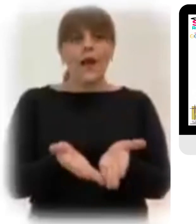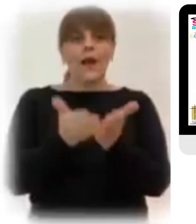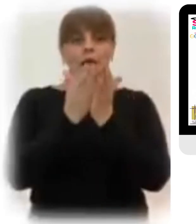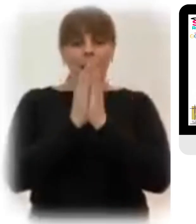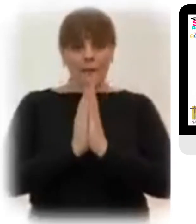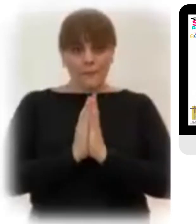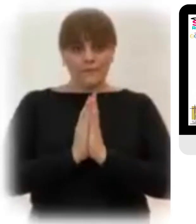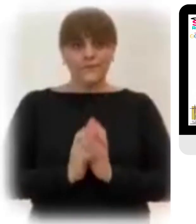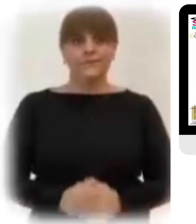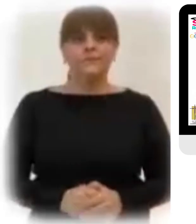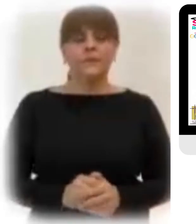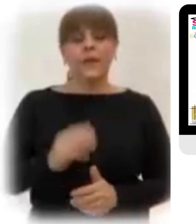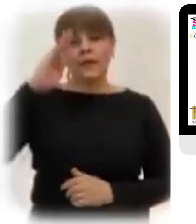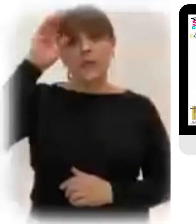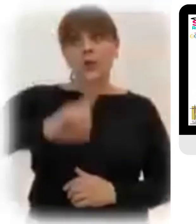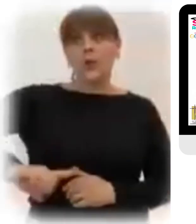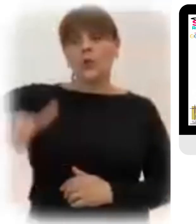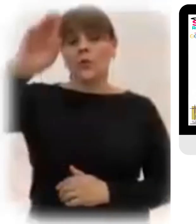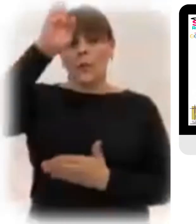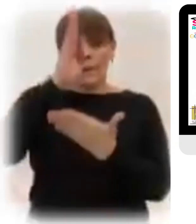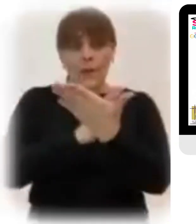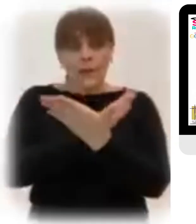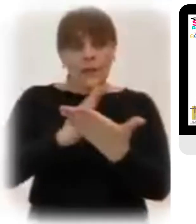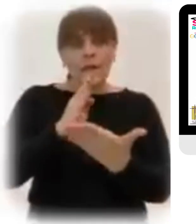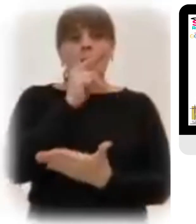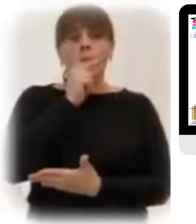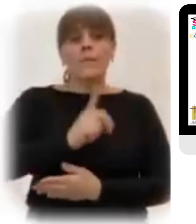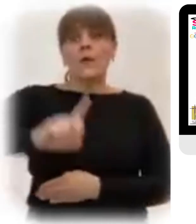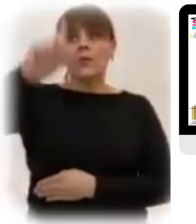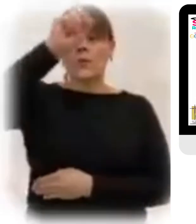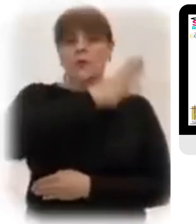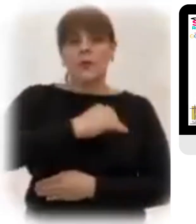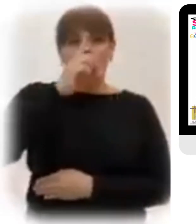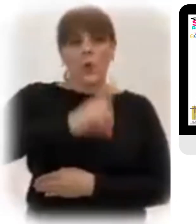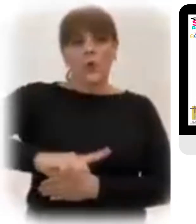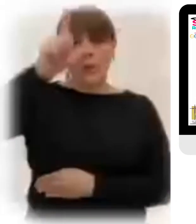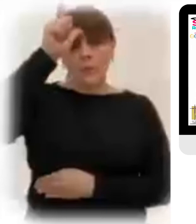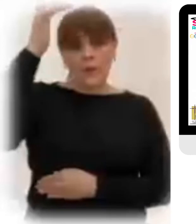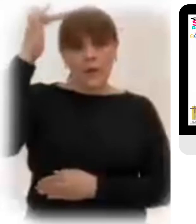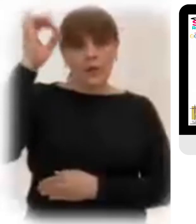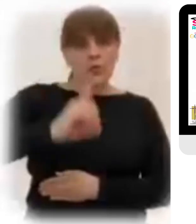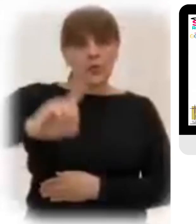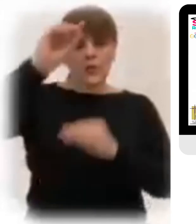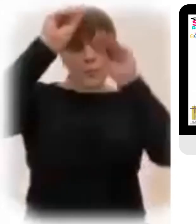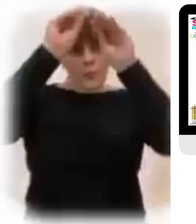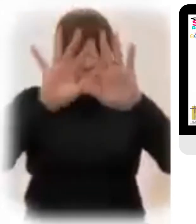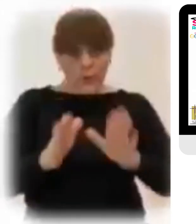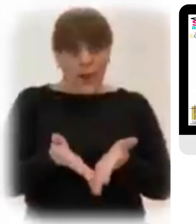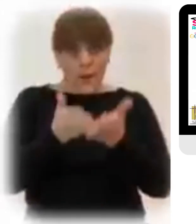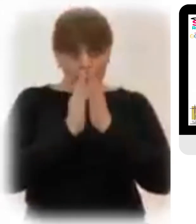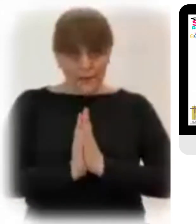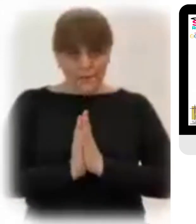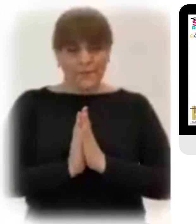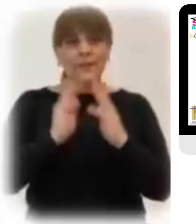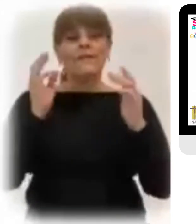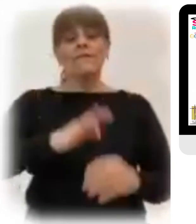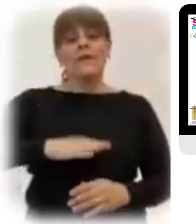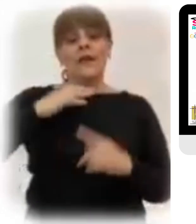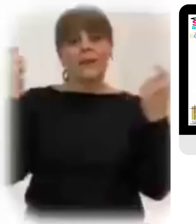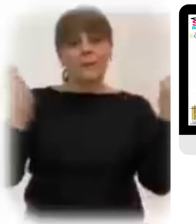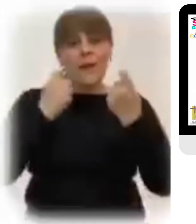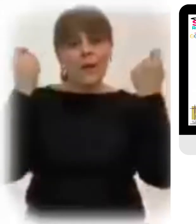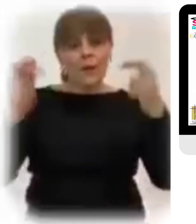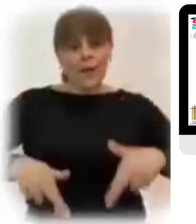del Espíritu Santo Amén El Señor te bendiga En nombre del Padre Del Hijo Y del Espíritu Santo